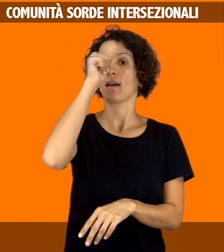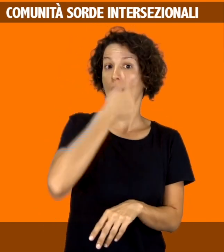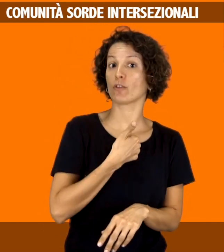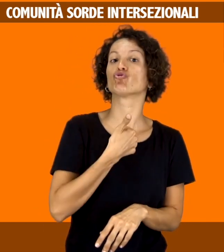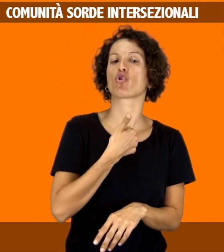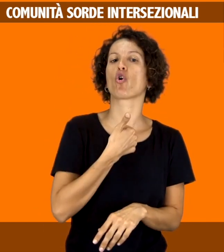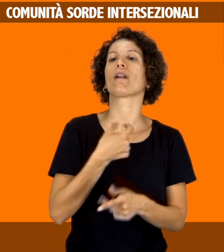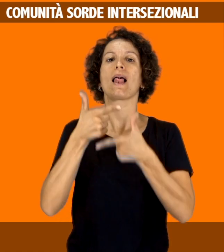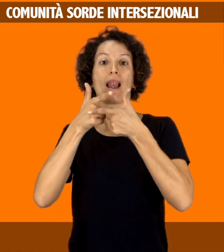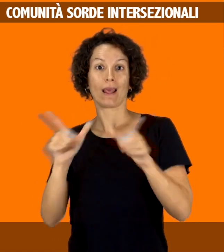lingua e disabilità.